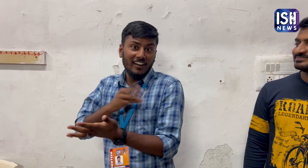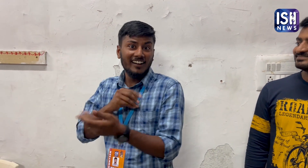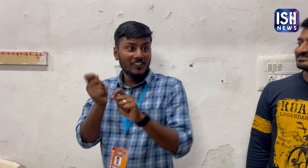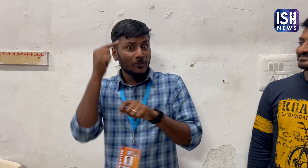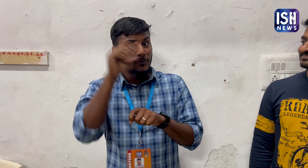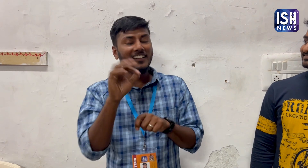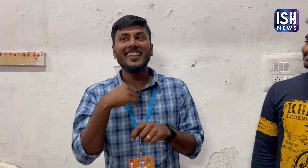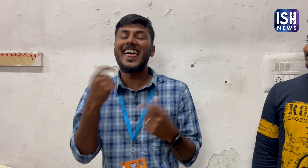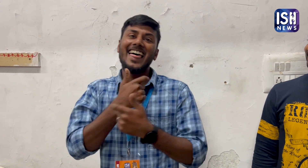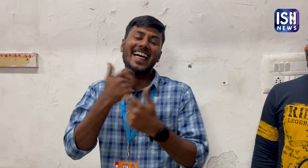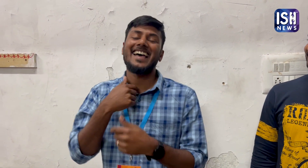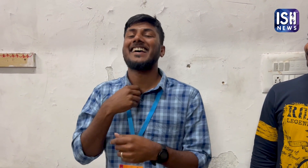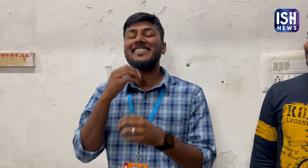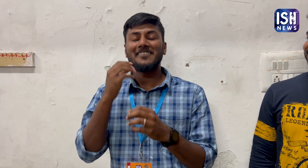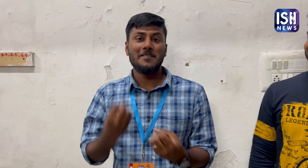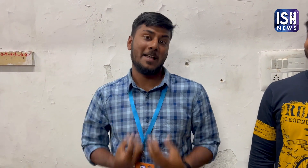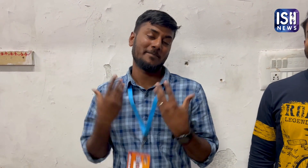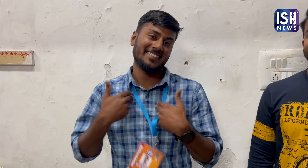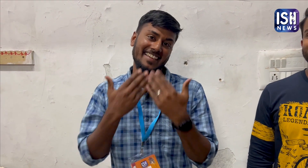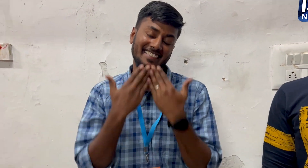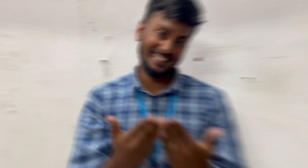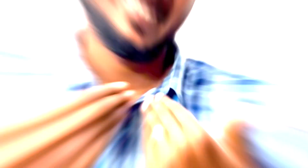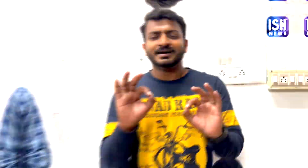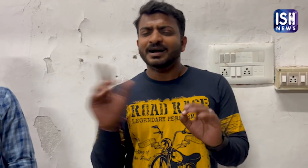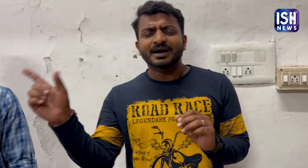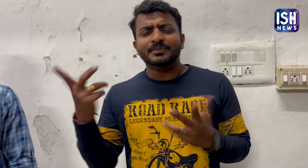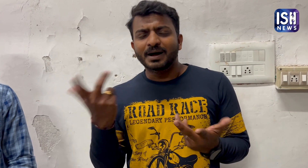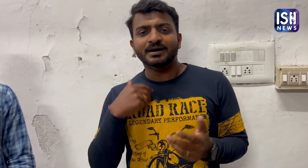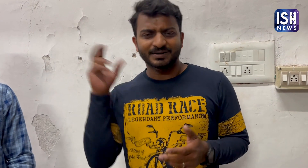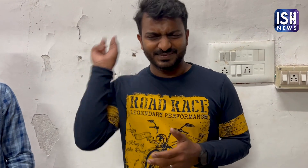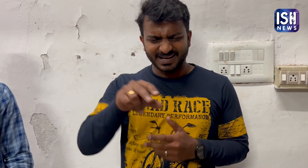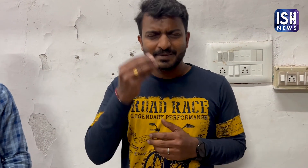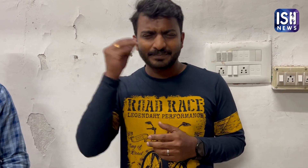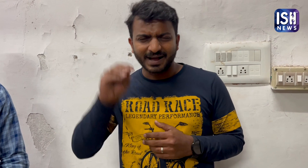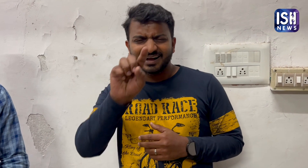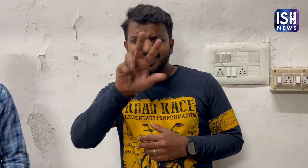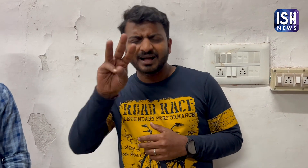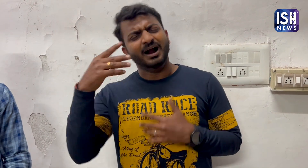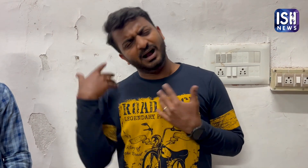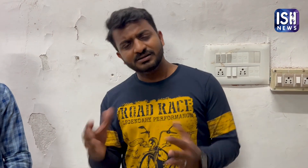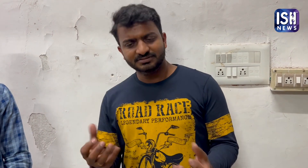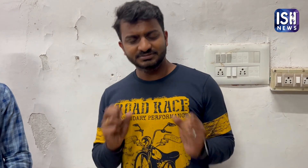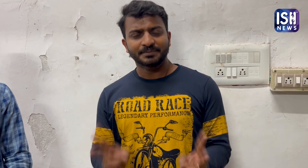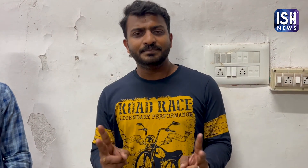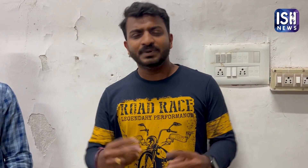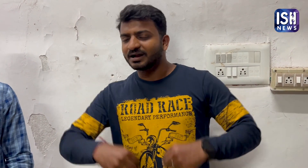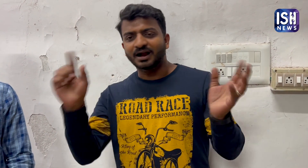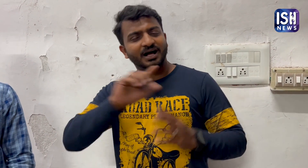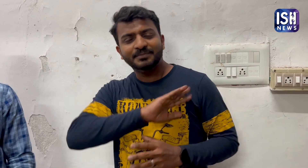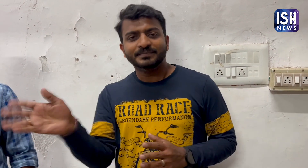आई यह अनन्द आयक था, धन्यवाद मुझे अच्छा लगा जब मैंने दुपाश्यों को उस सीन को साइन करते देखा